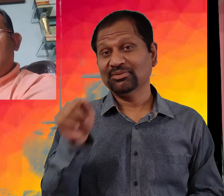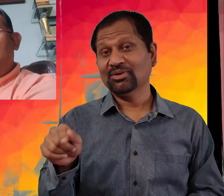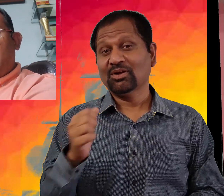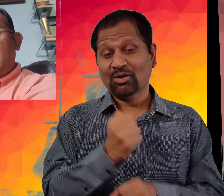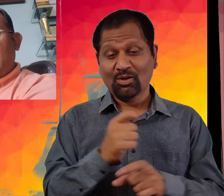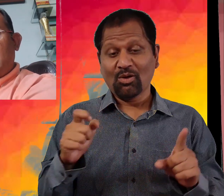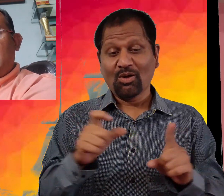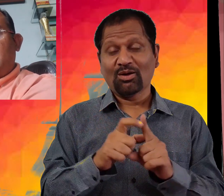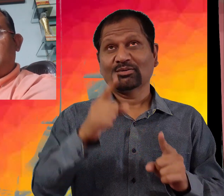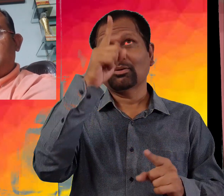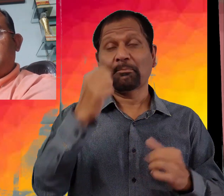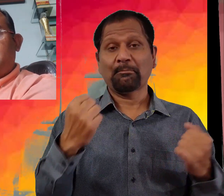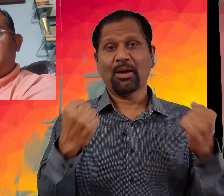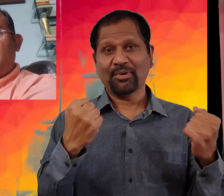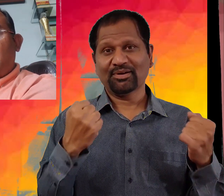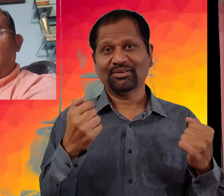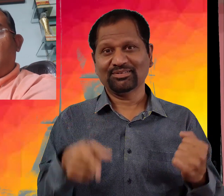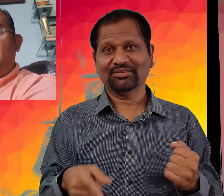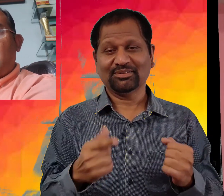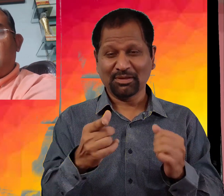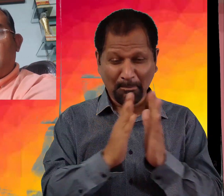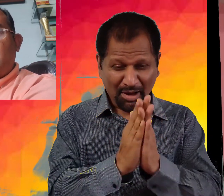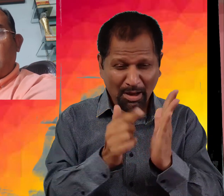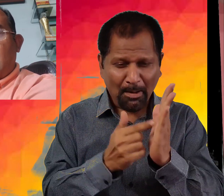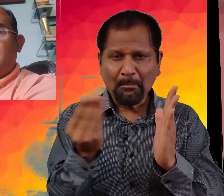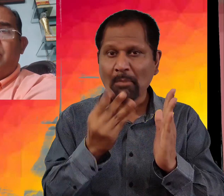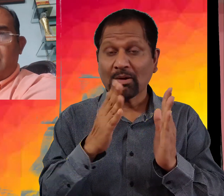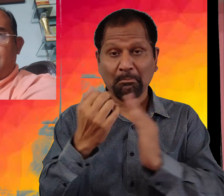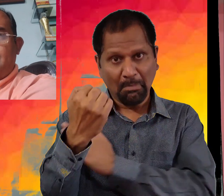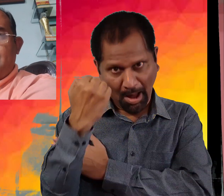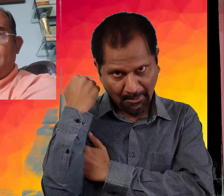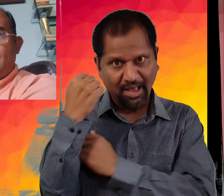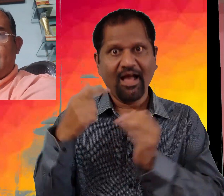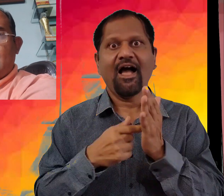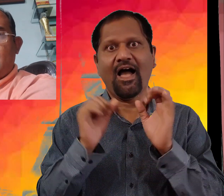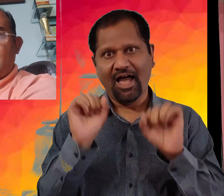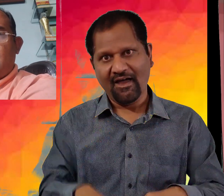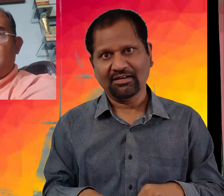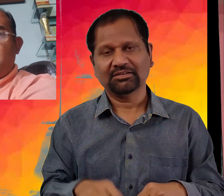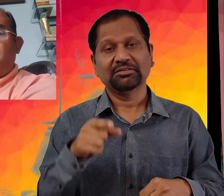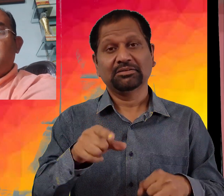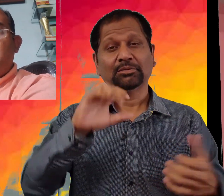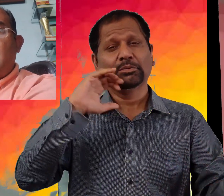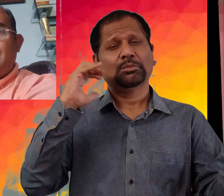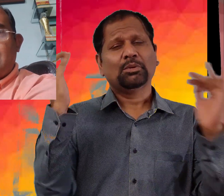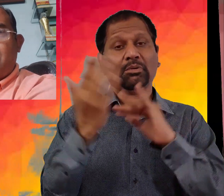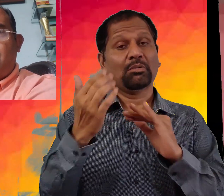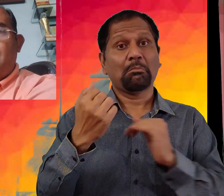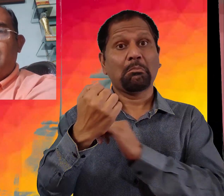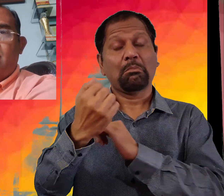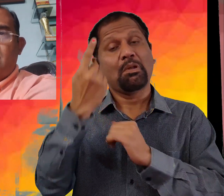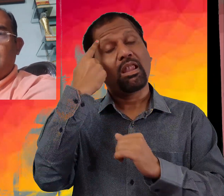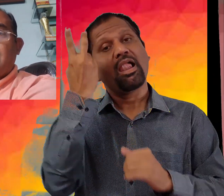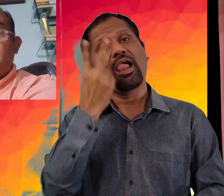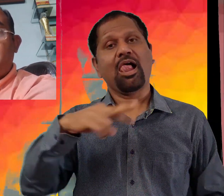کہ ایشور کی شکتی اور پراتھنائوں کی جو طاقت ہوتی ہے وہ اس دنیا میں